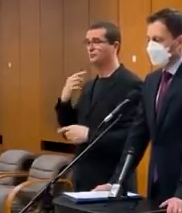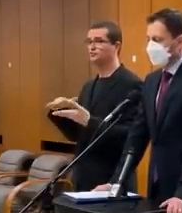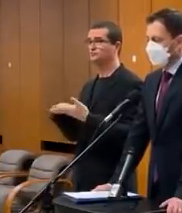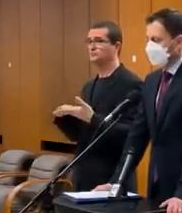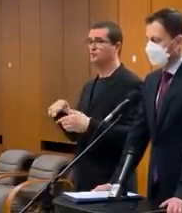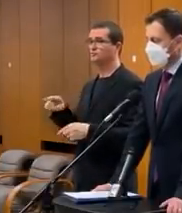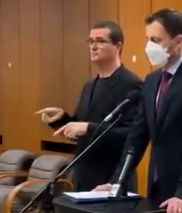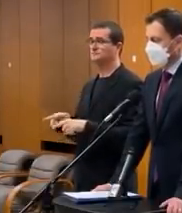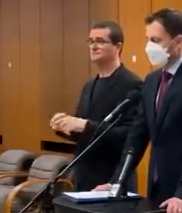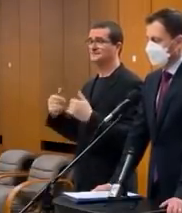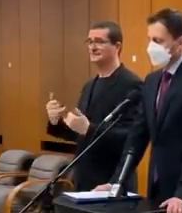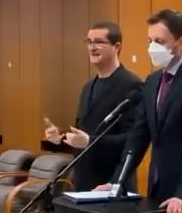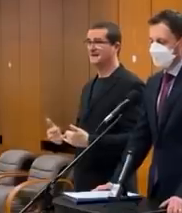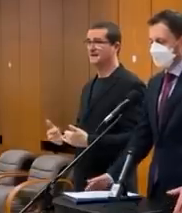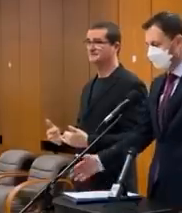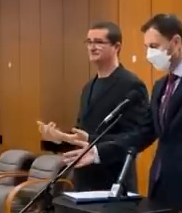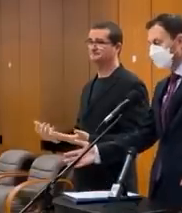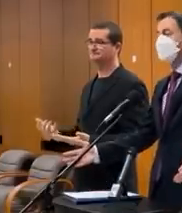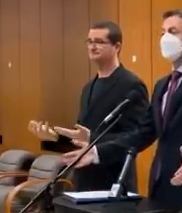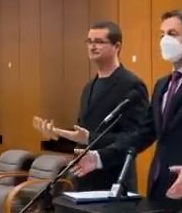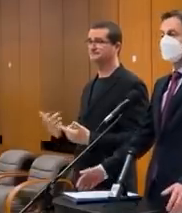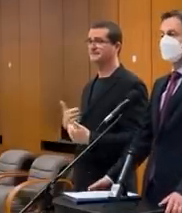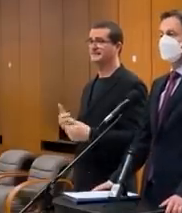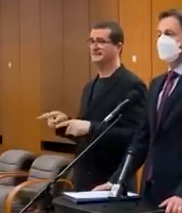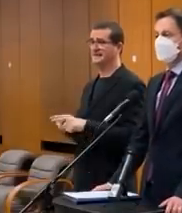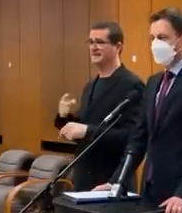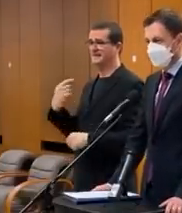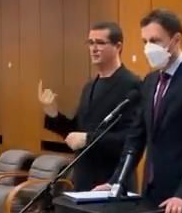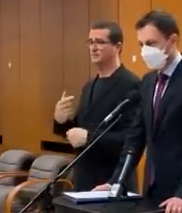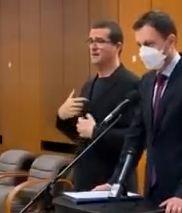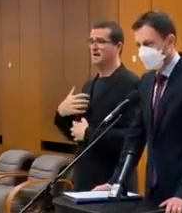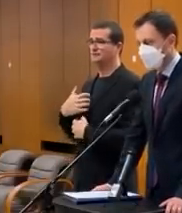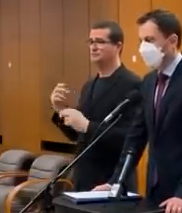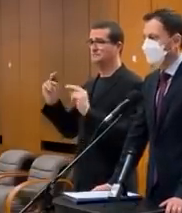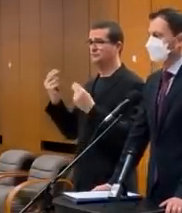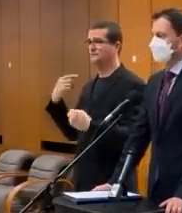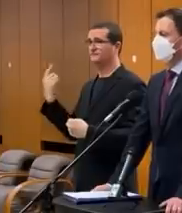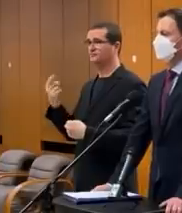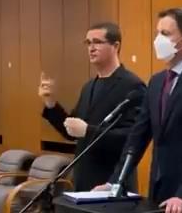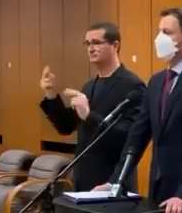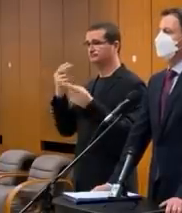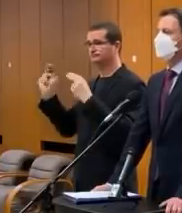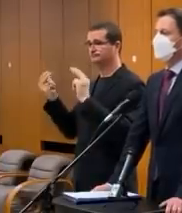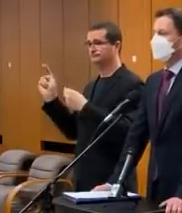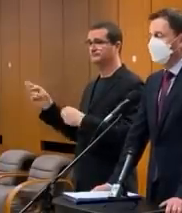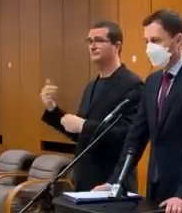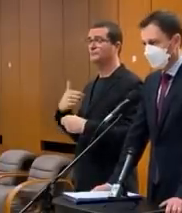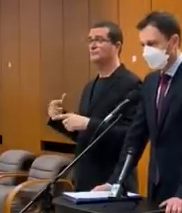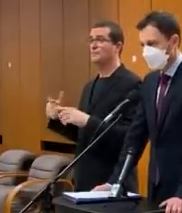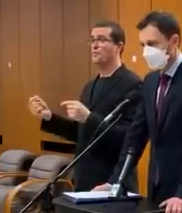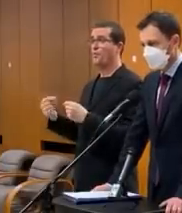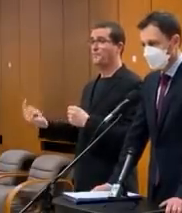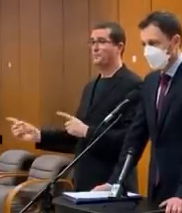spoločnosť dnes nie je jednotná. Ja sa snažím pozývať všetkých do jednoty. Dokonca pozývam do jednoty aj